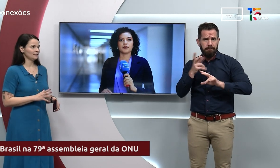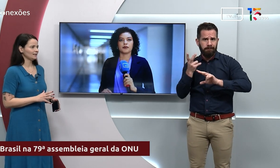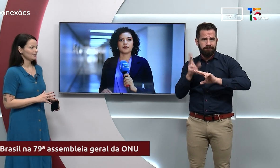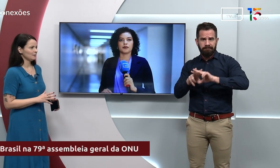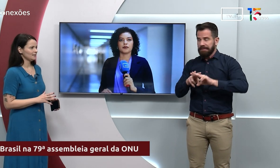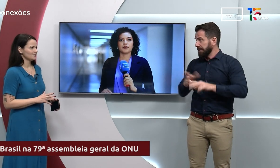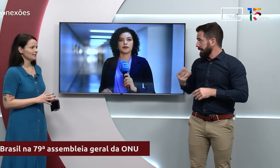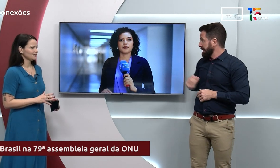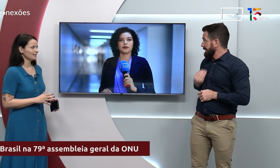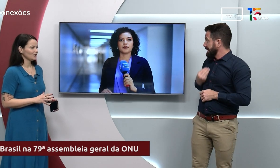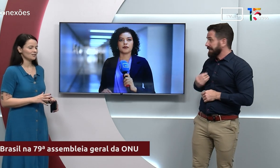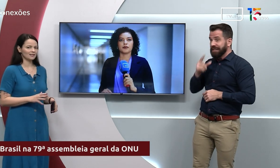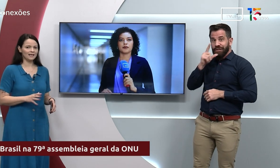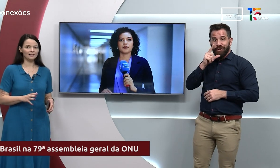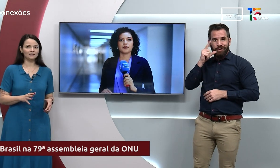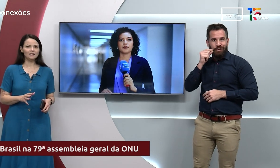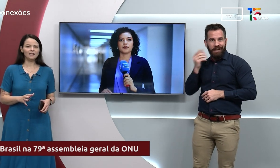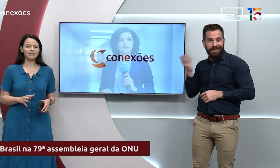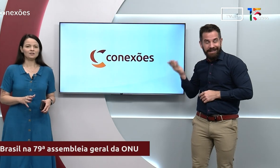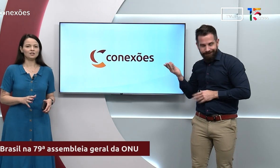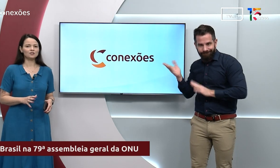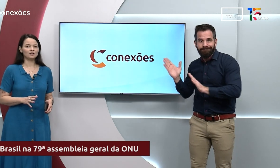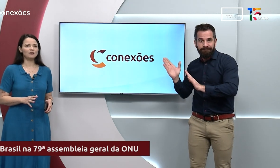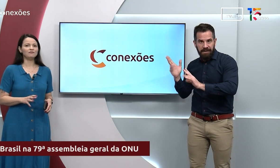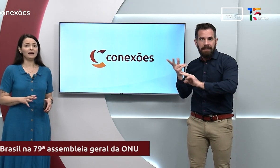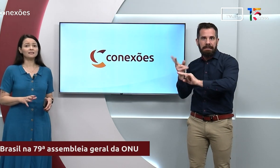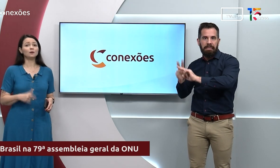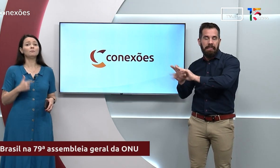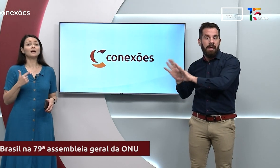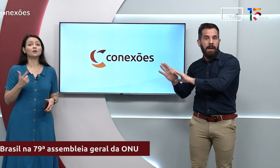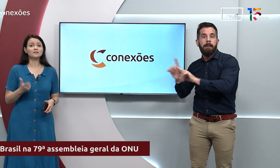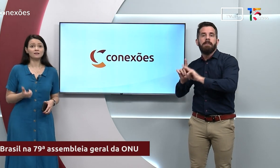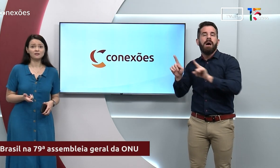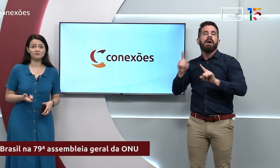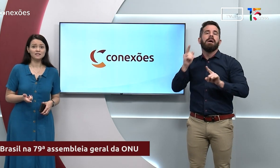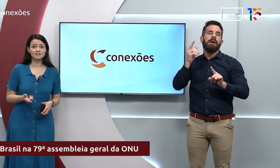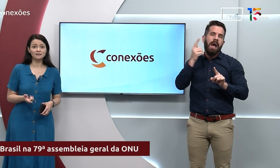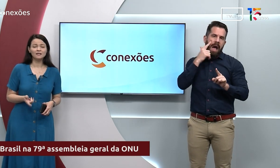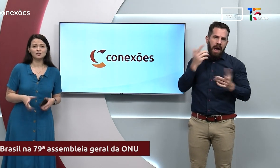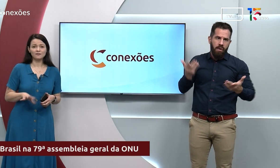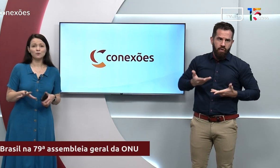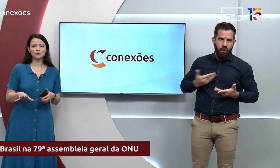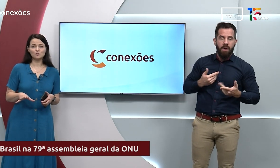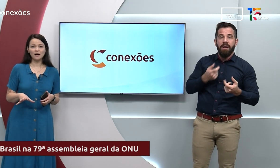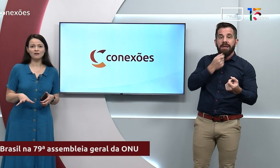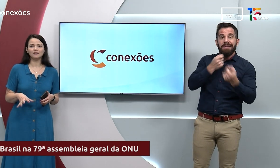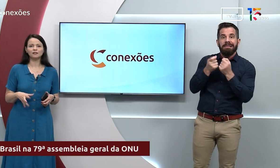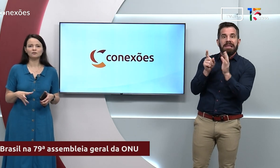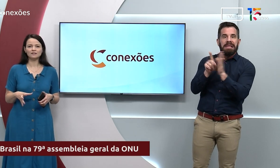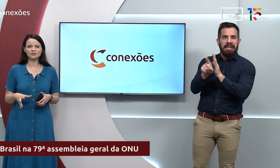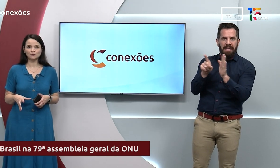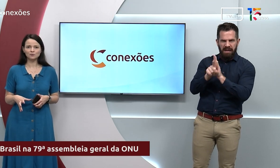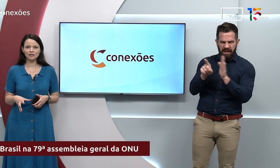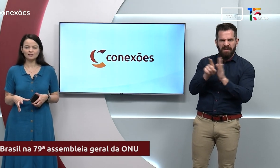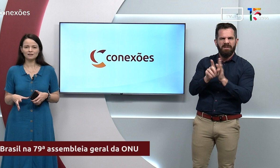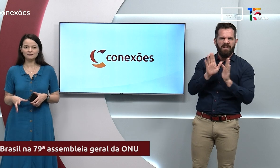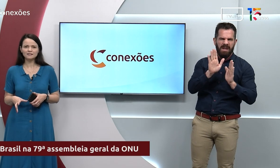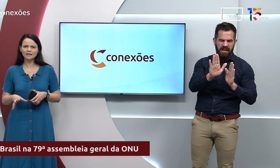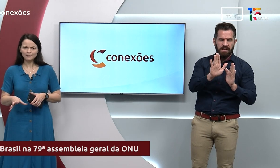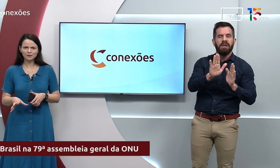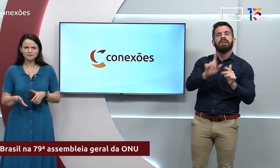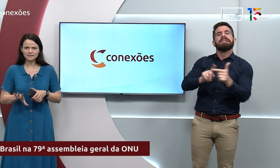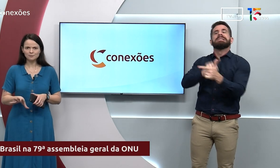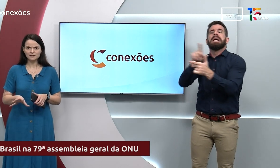Ainda está aqui paralisada na nossa tela. A gente vai, então, para a nossa entrevista. A gente vai continuar falando desse assunto na